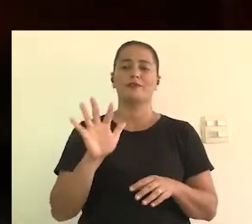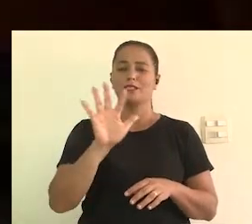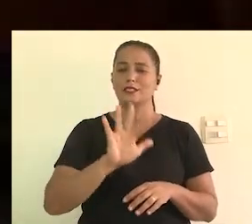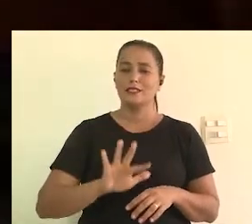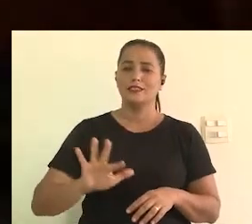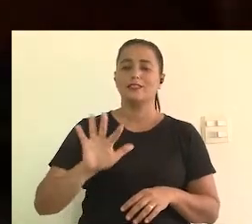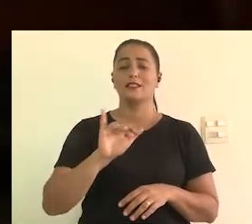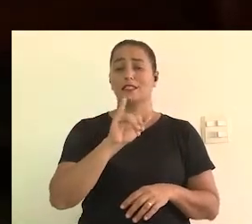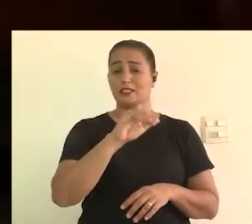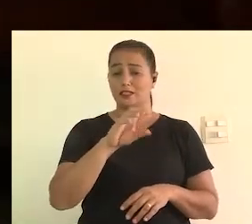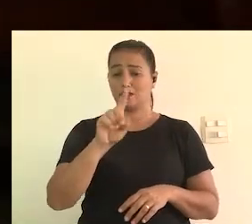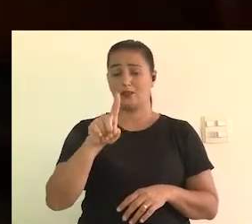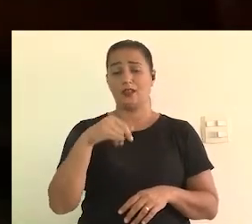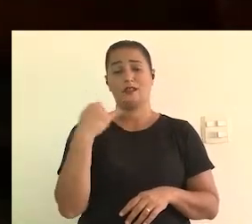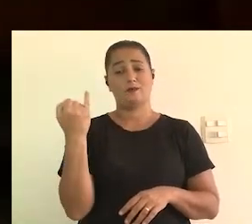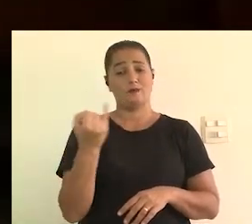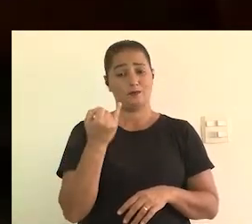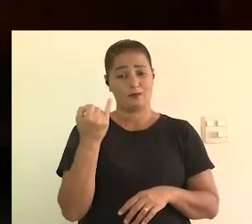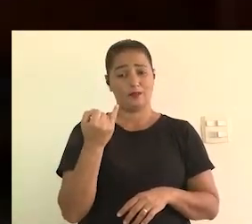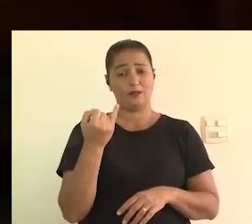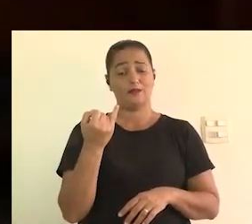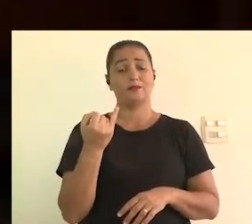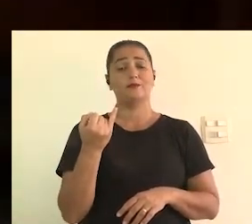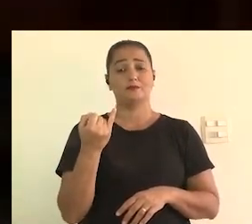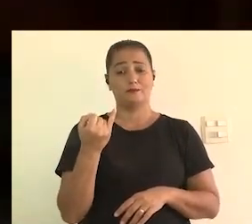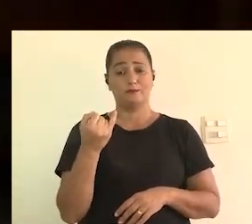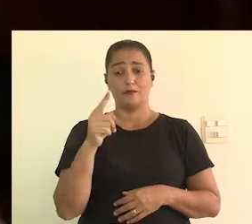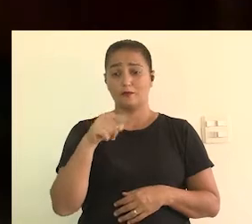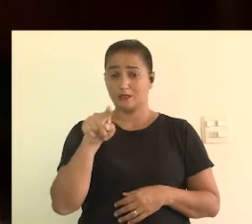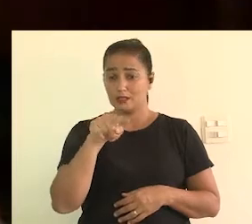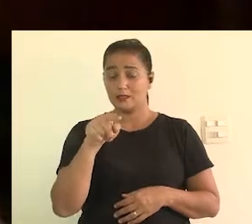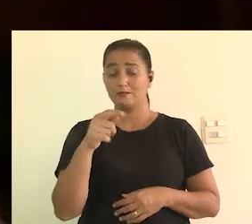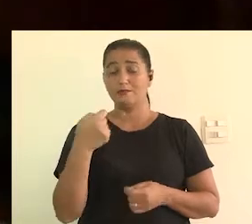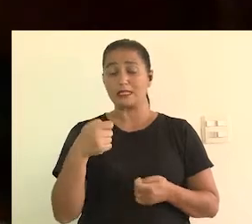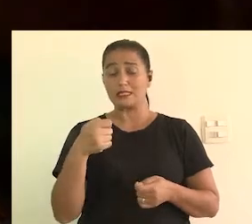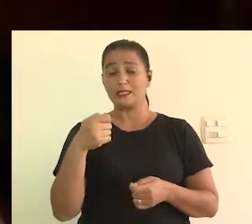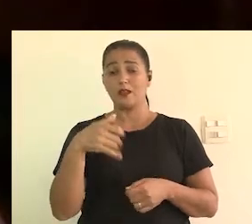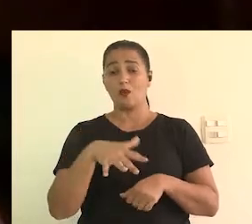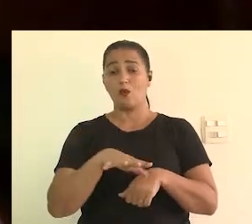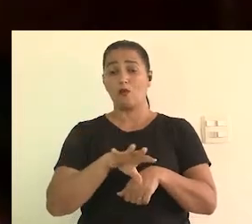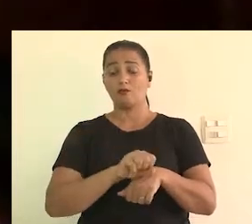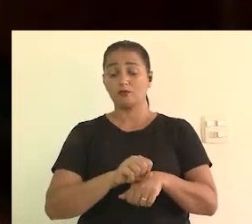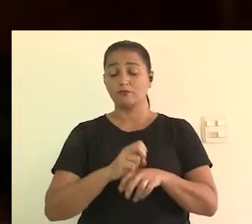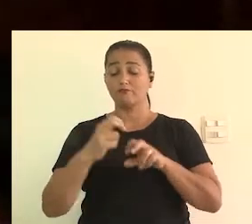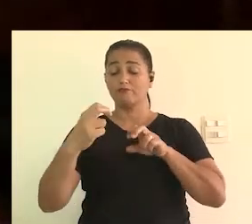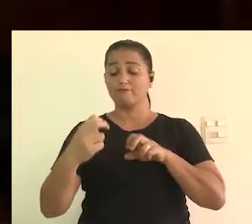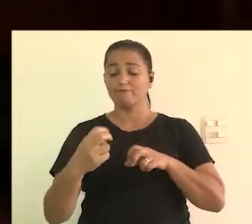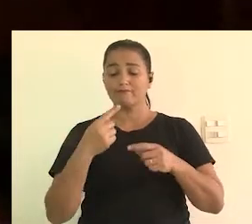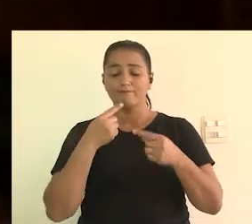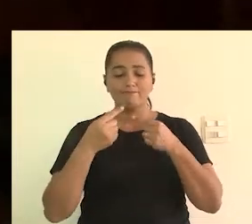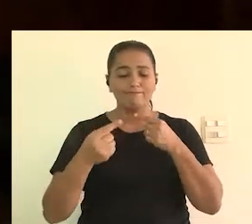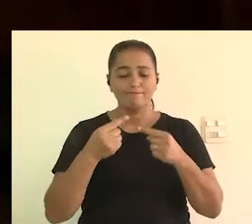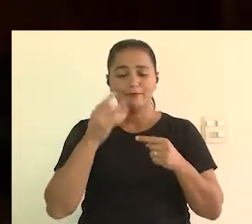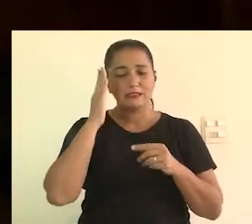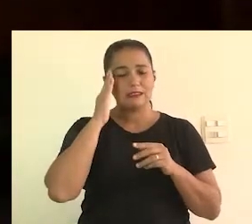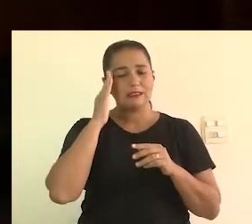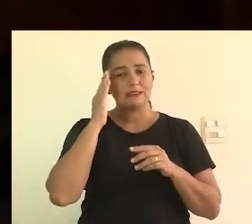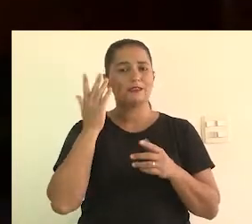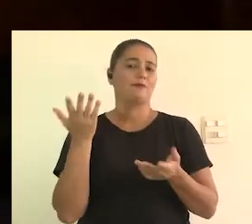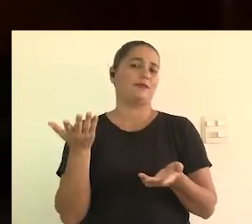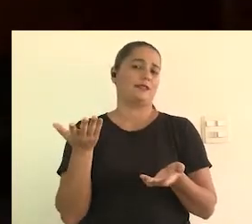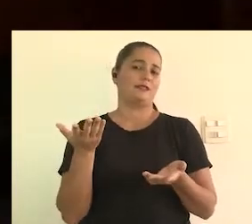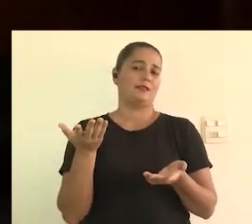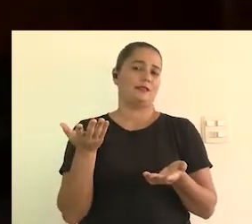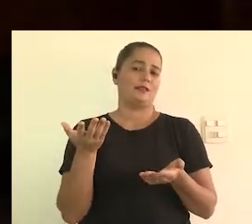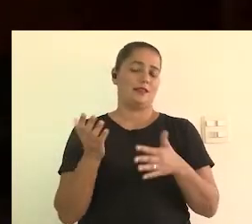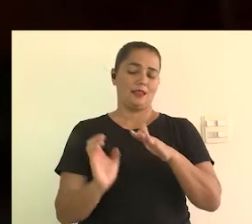um profissional que você vai contratar, sei lá, para o cenário. E isso é muito importante. Então, você precisa primeiro ouvir